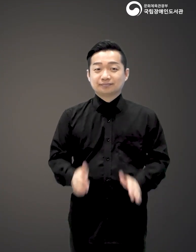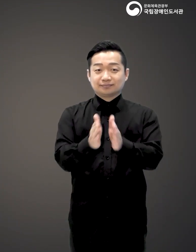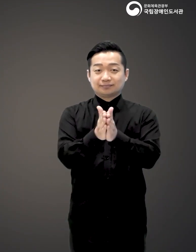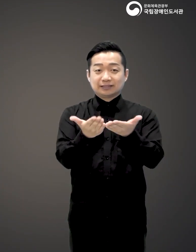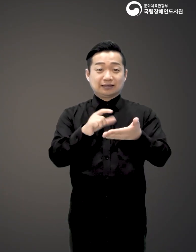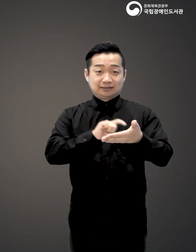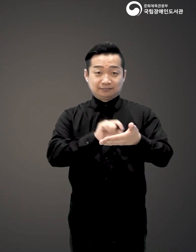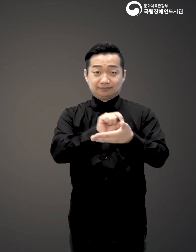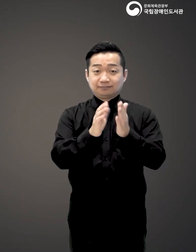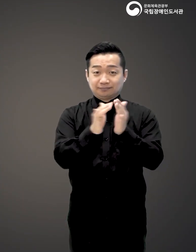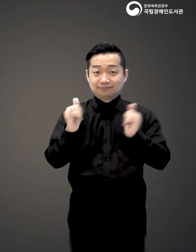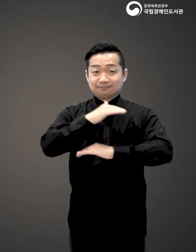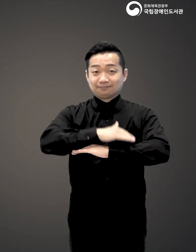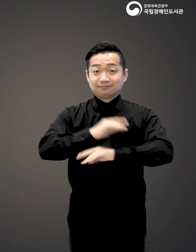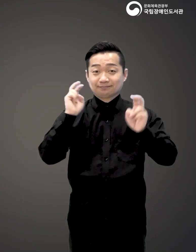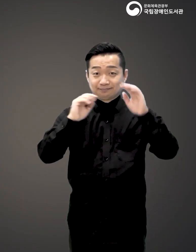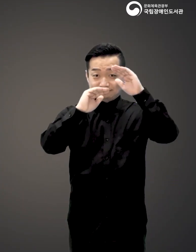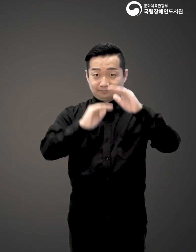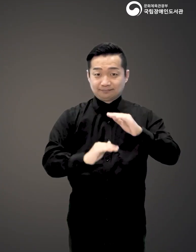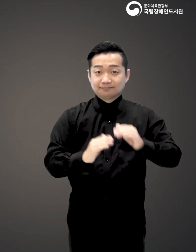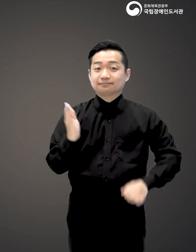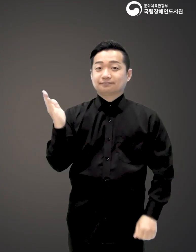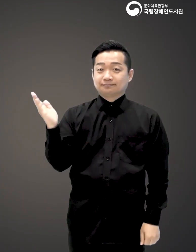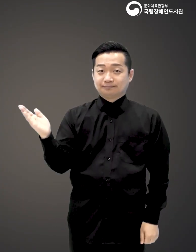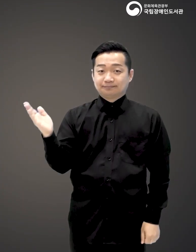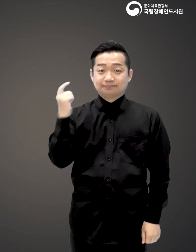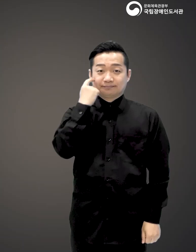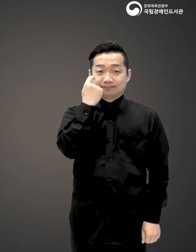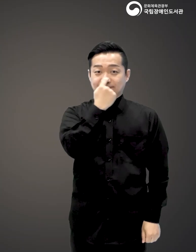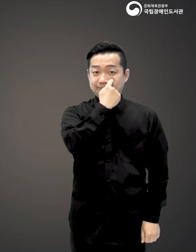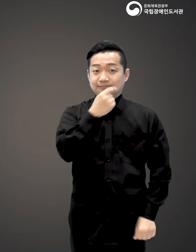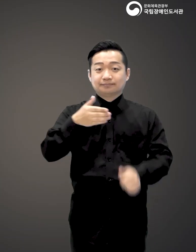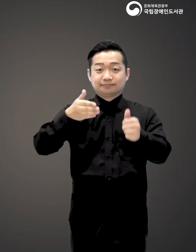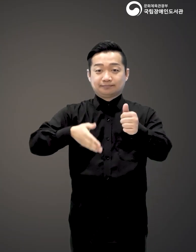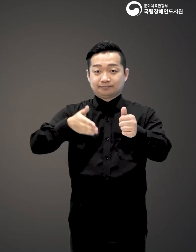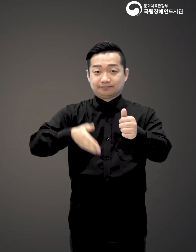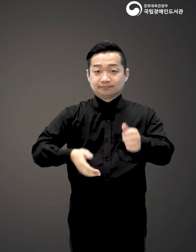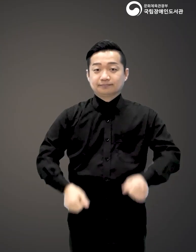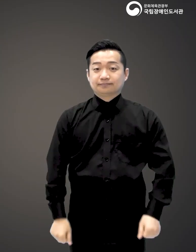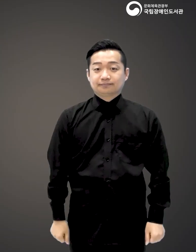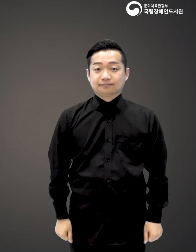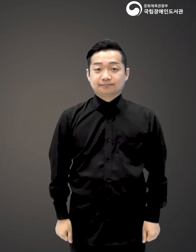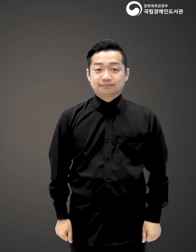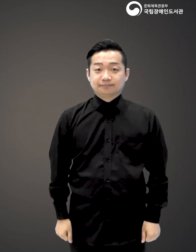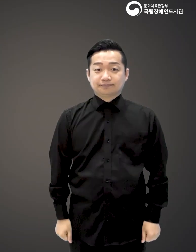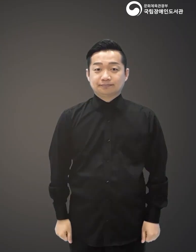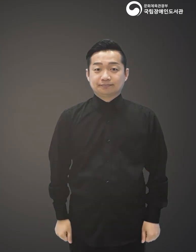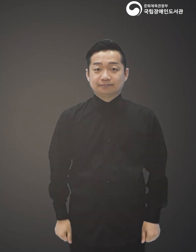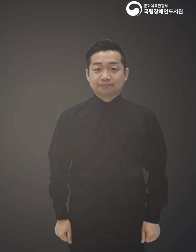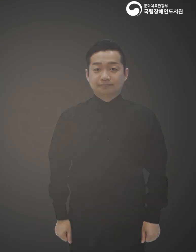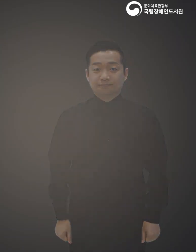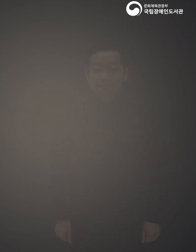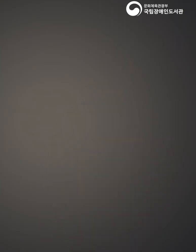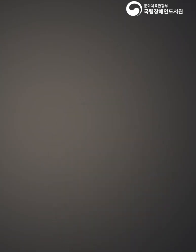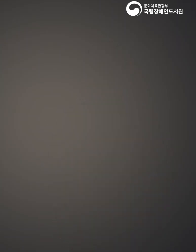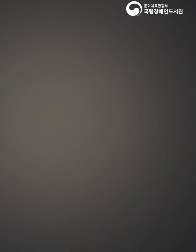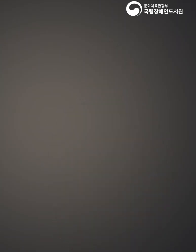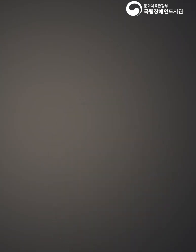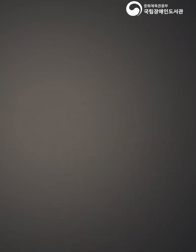도서명 6교시 인성 영역 저자 김송은 출판사 스피리투스